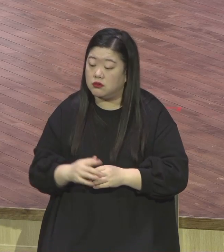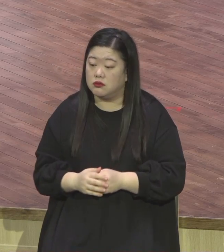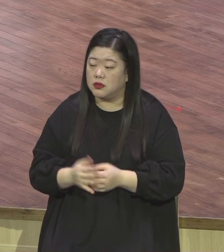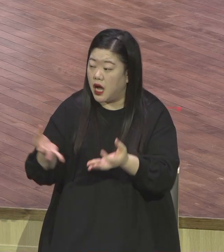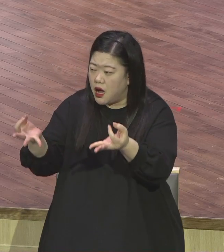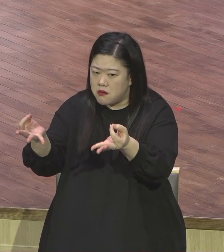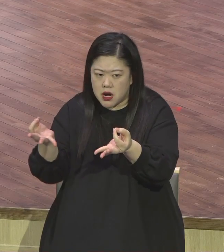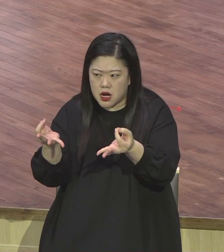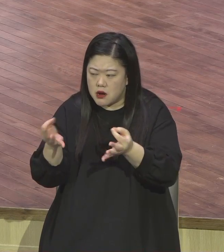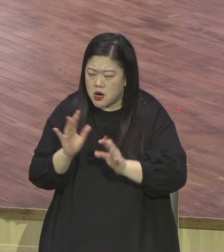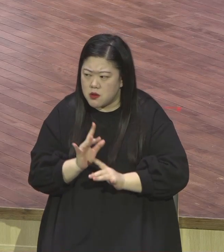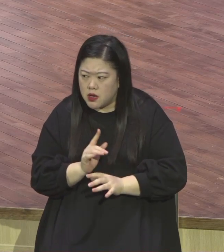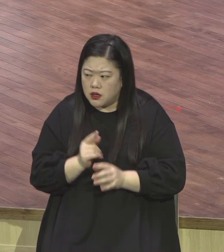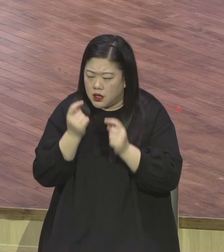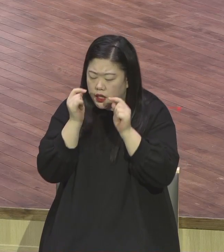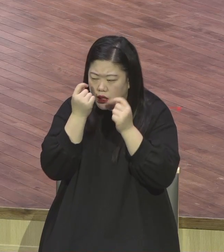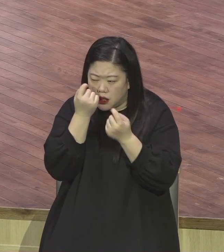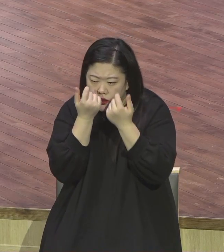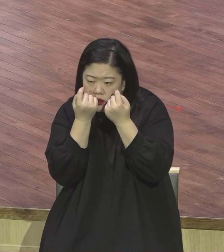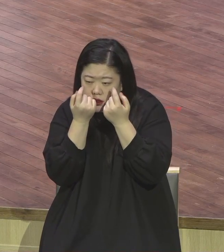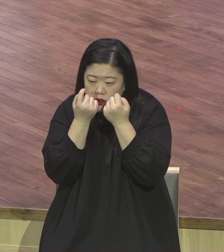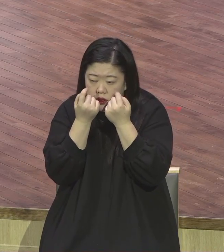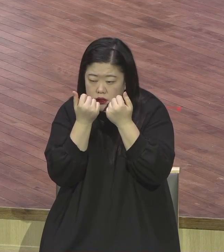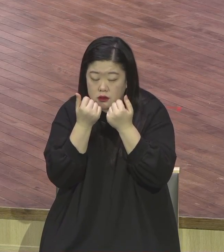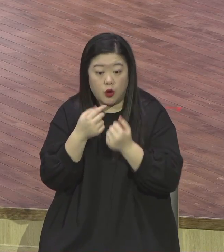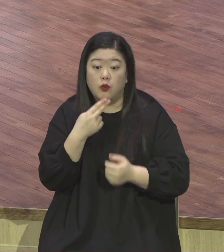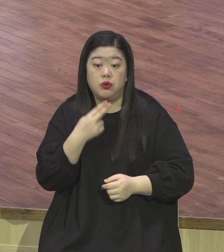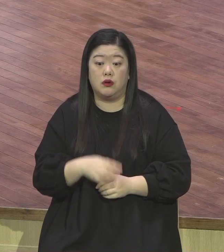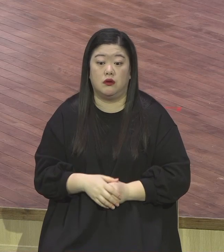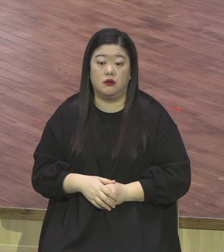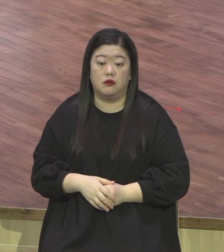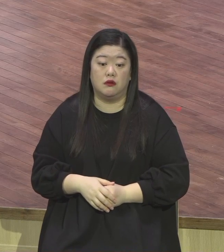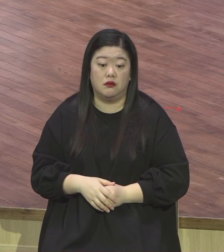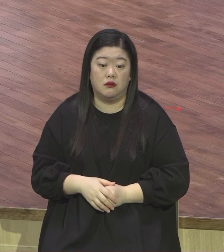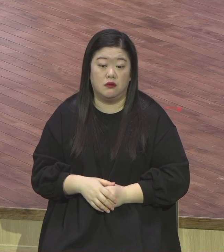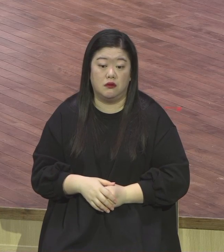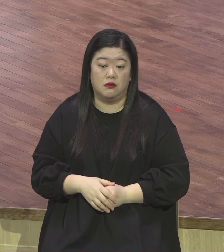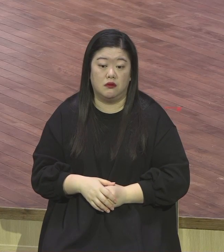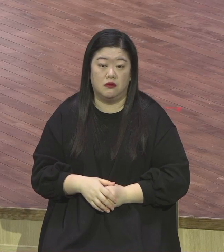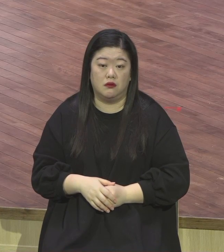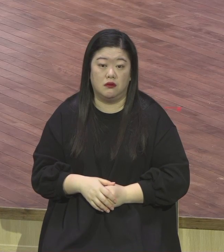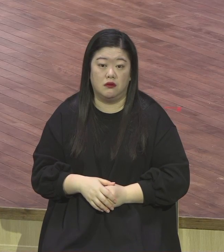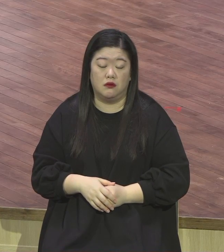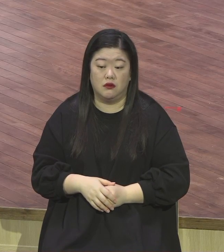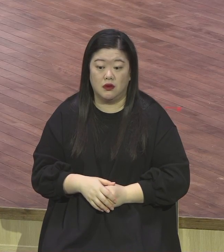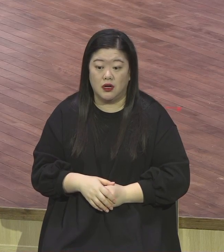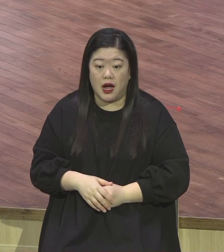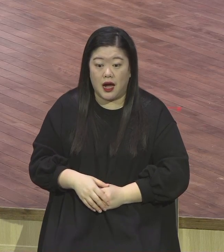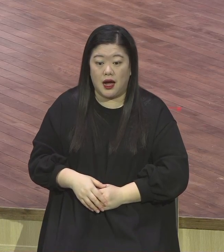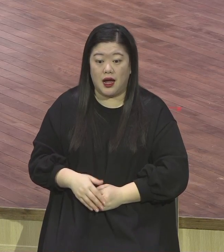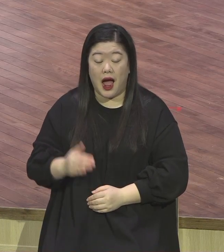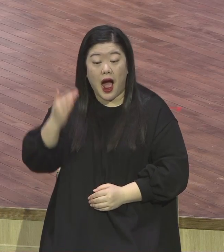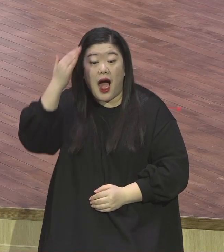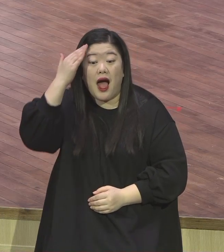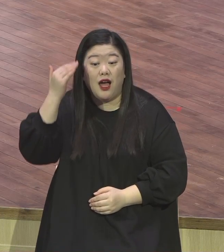볼까 상관없어요 겨울에 여름을 입어도 괜찮고 여름에 겨울 입어도 괜찮아 우리가 여름에 겨울 입어도